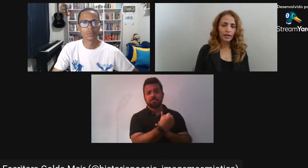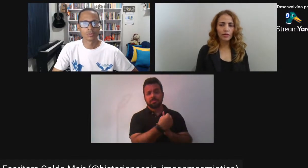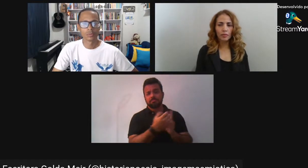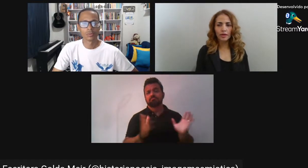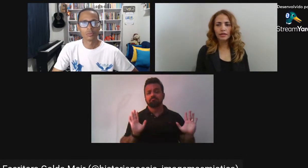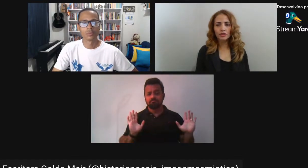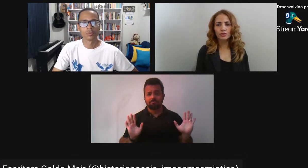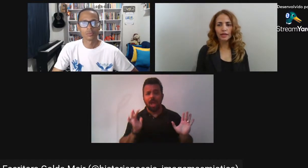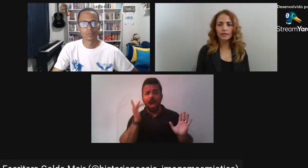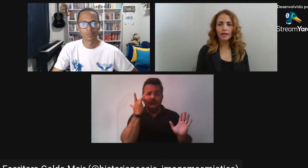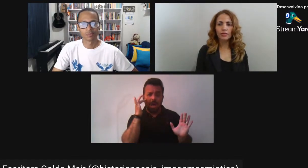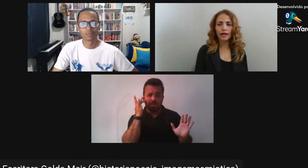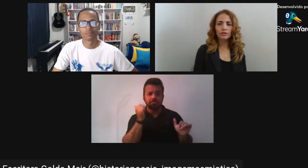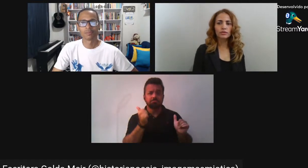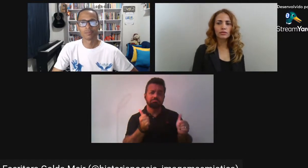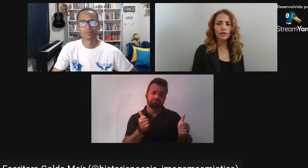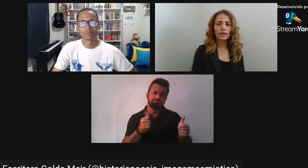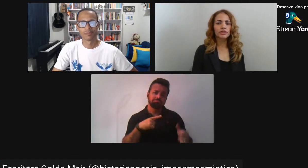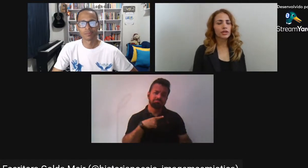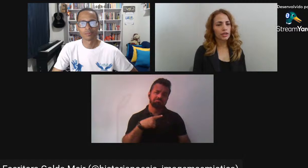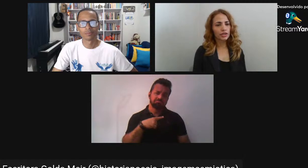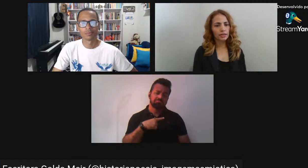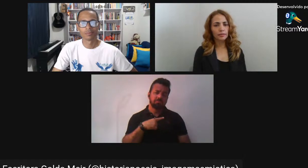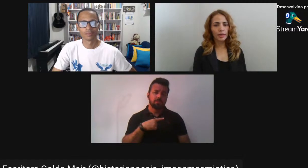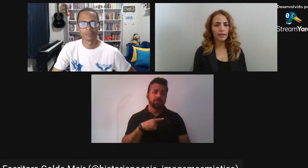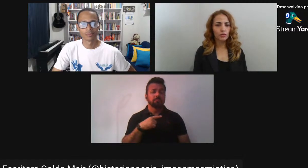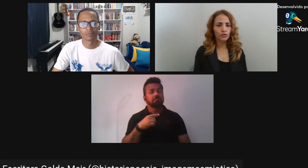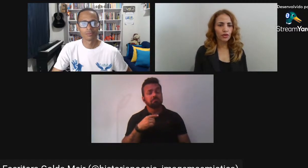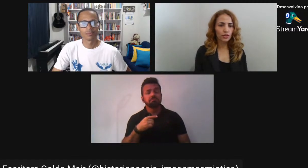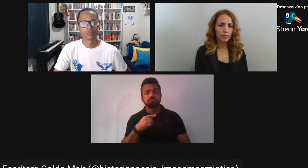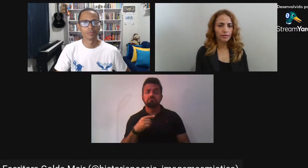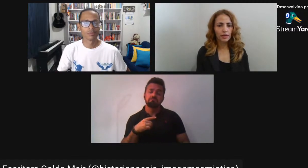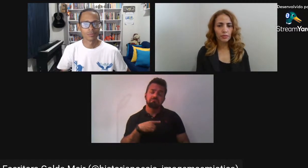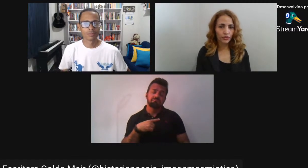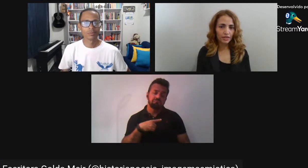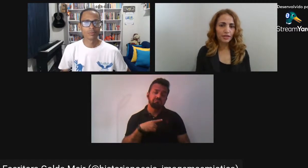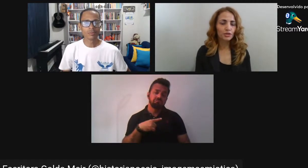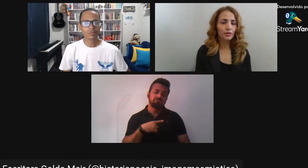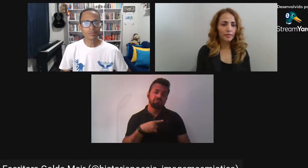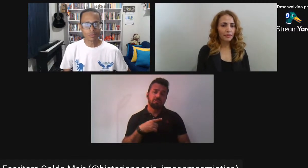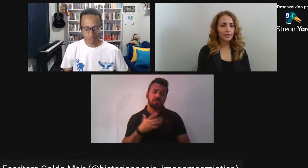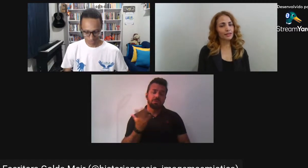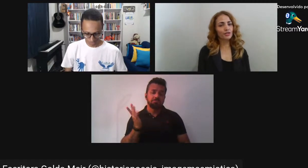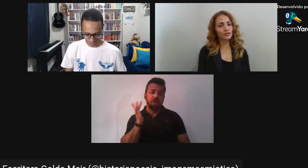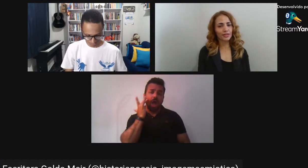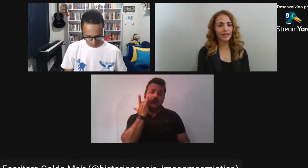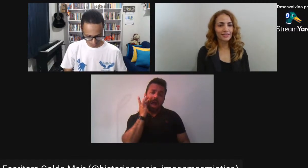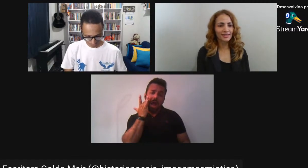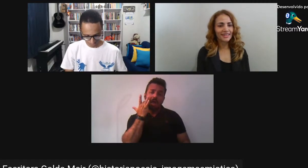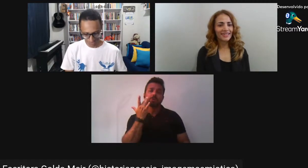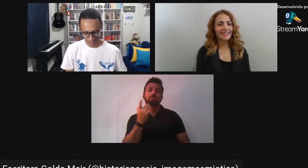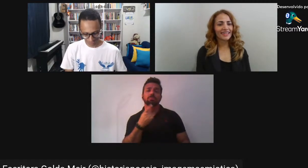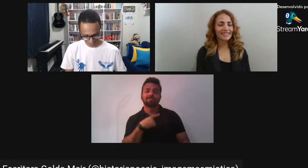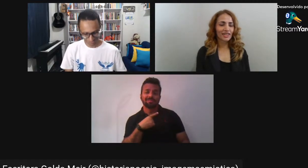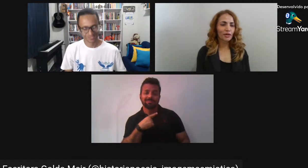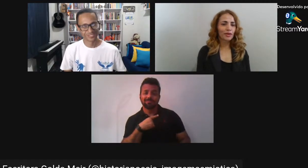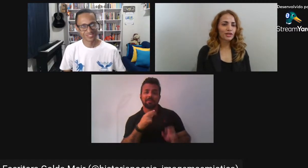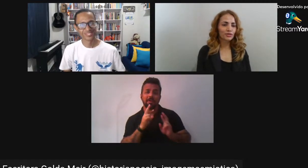romântico E tenha um lado de crítica também Que é muito forte em mim Eu vi as críticas É bastante alçado